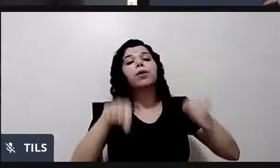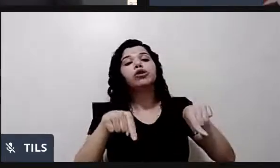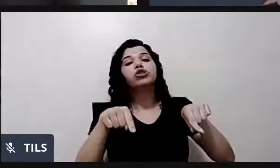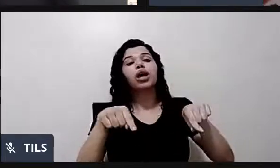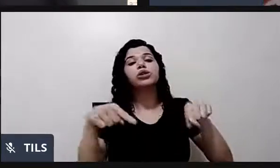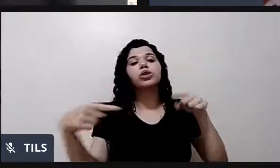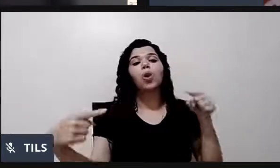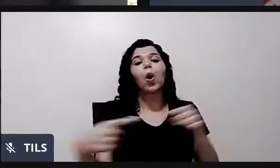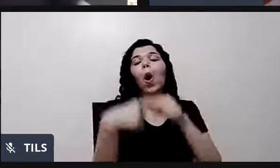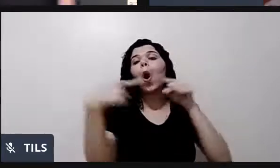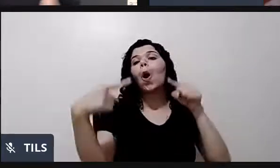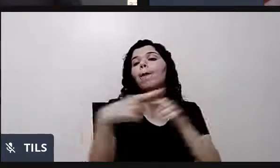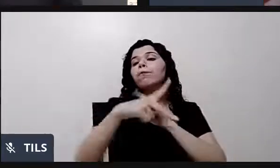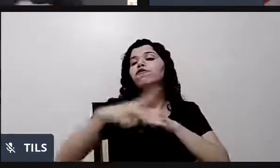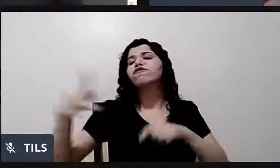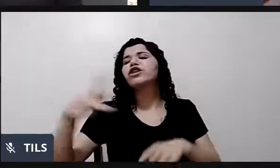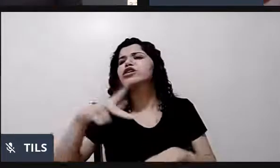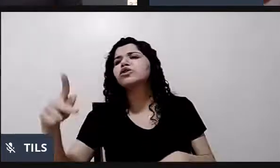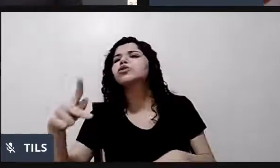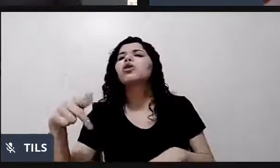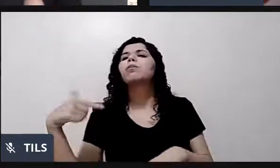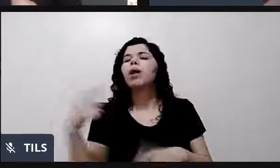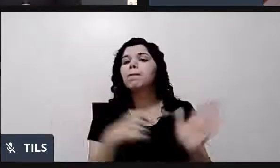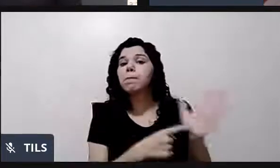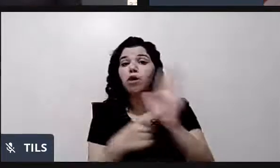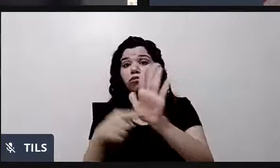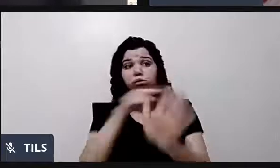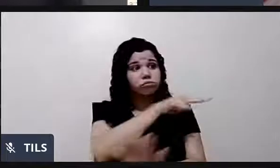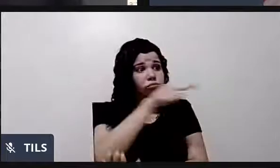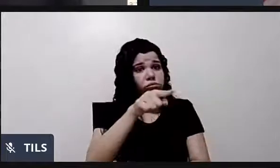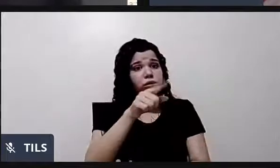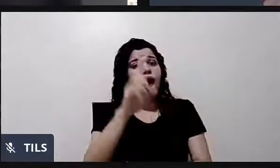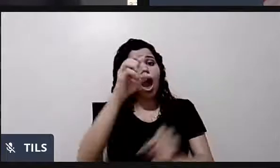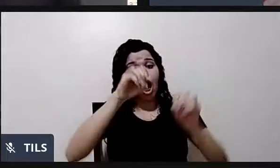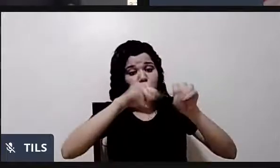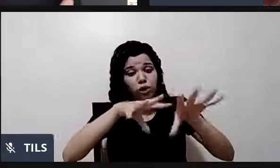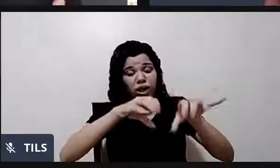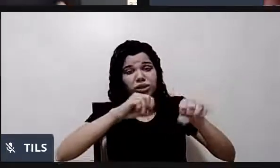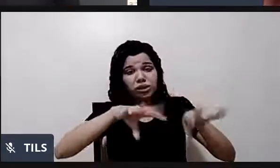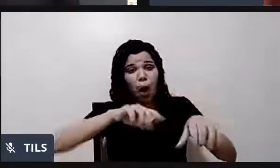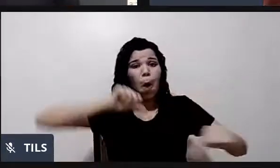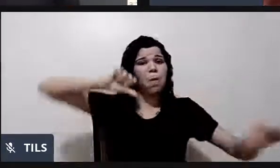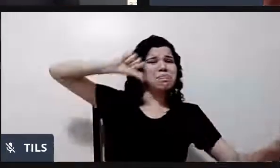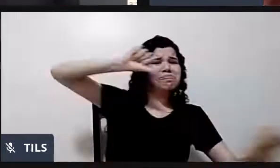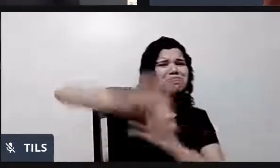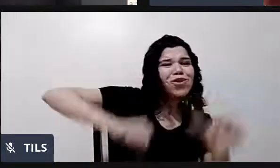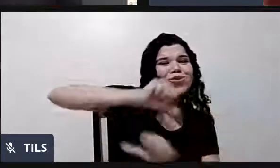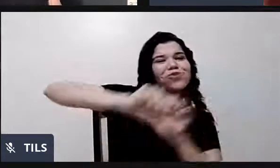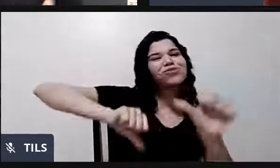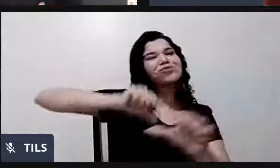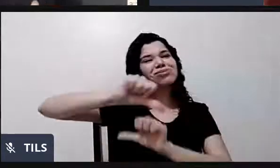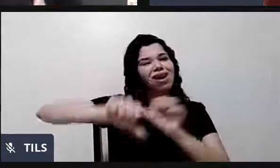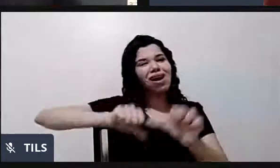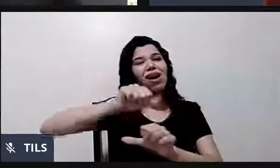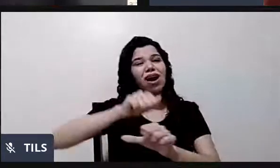como o senhor, convidando outras pessoas para mostrar o poder que a educação transforma. Que a educação, por meio da educação, eles vão conseguir, sim,